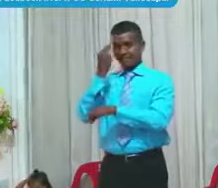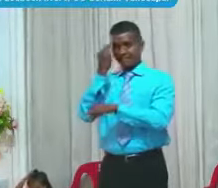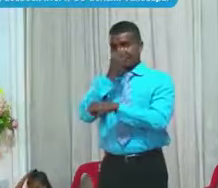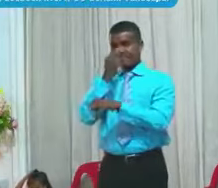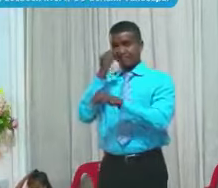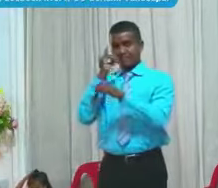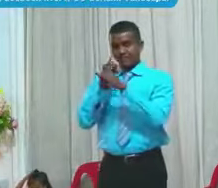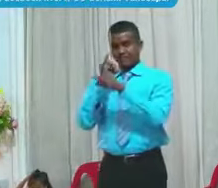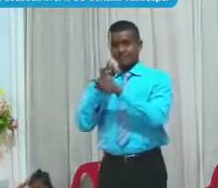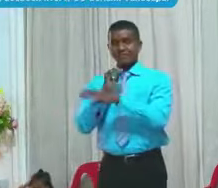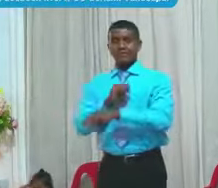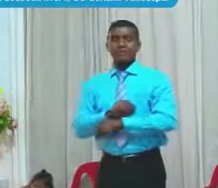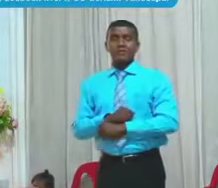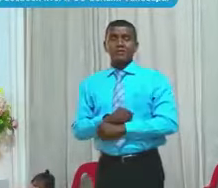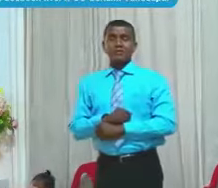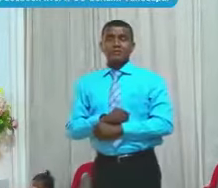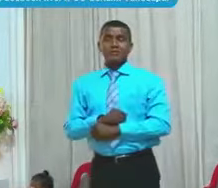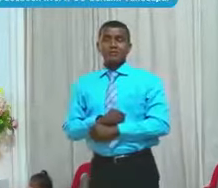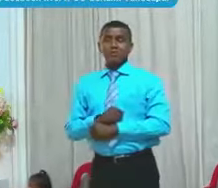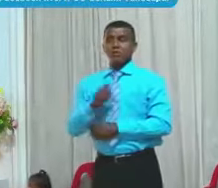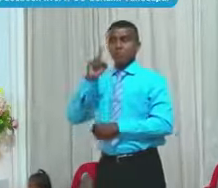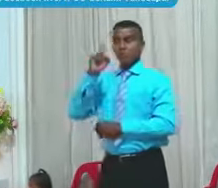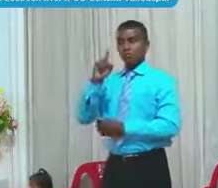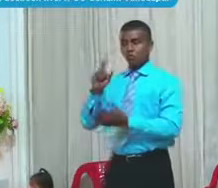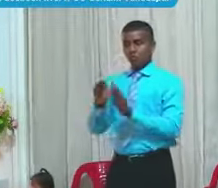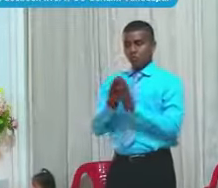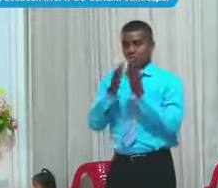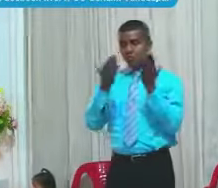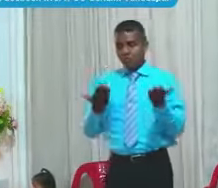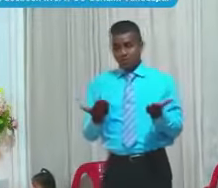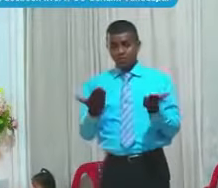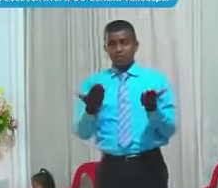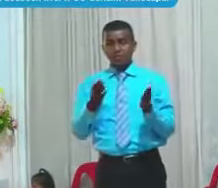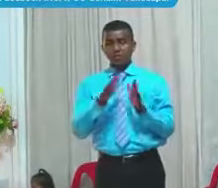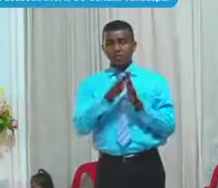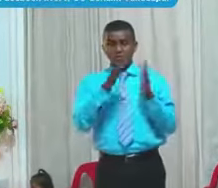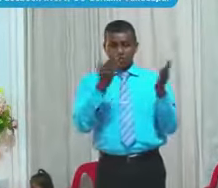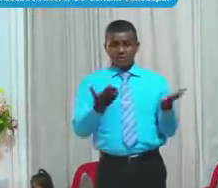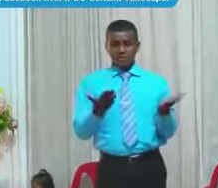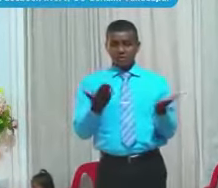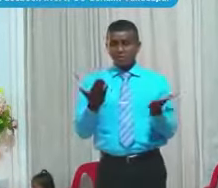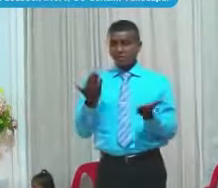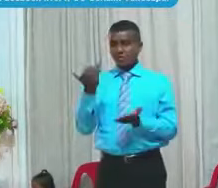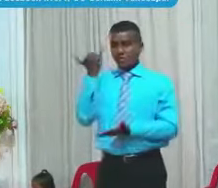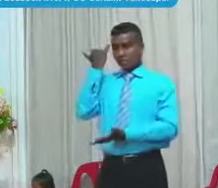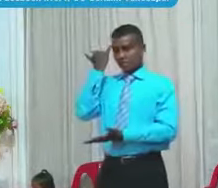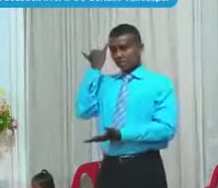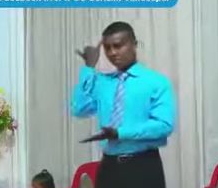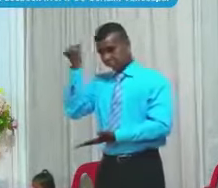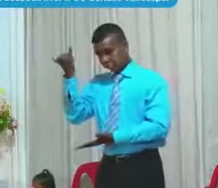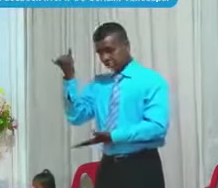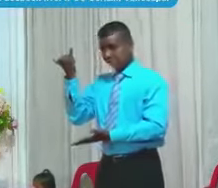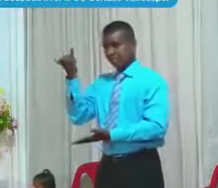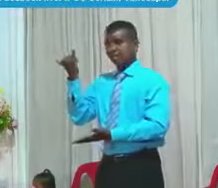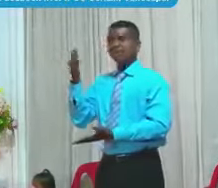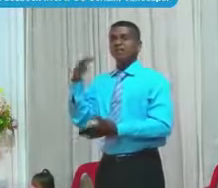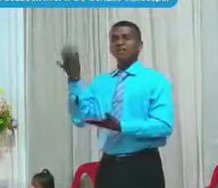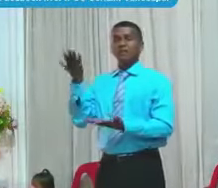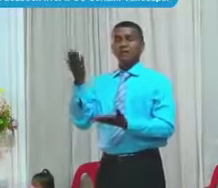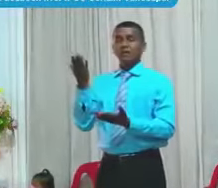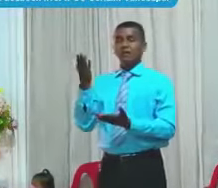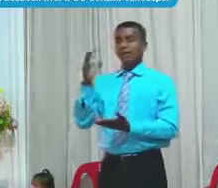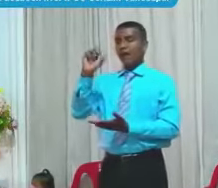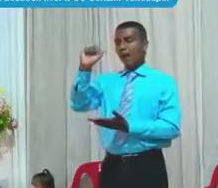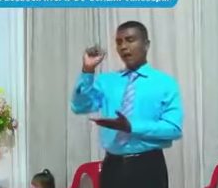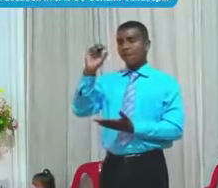Y en uno De sus apócrifos Llamamos Apócrifos Los libros Que no están En el Cánon